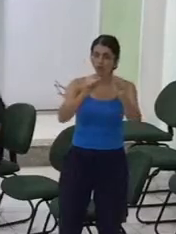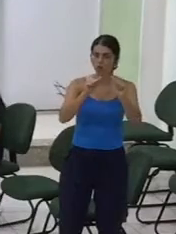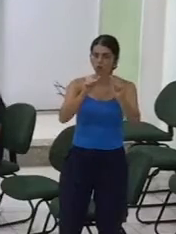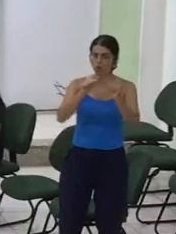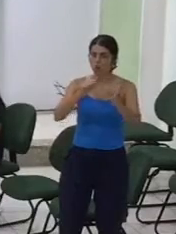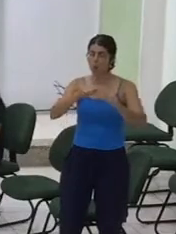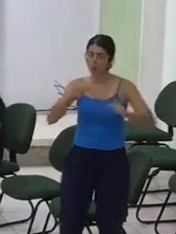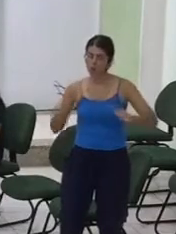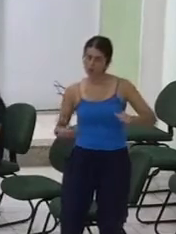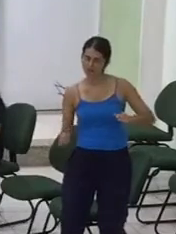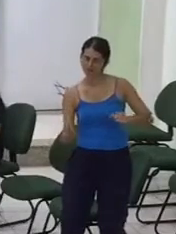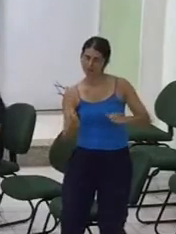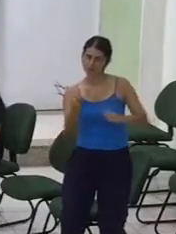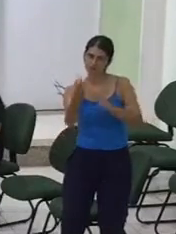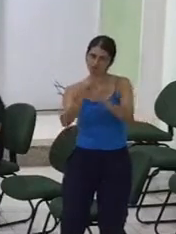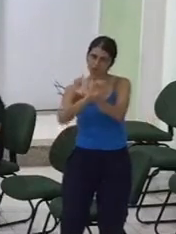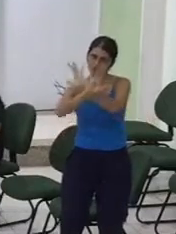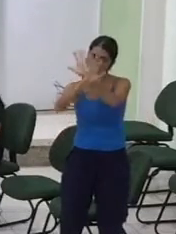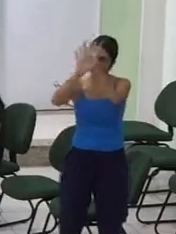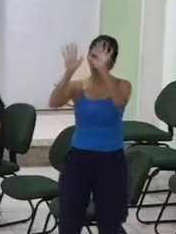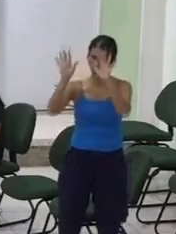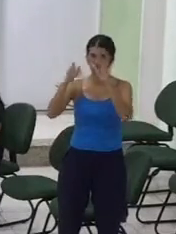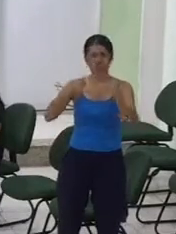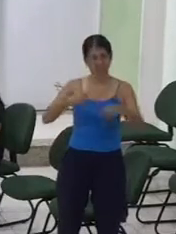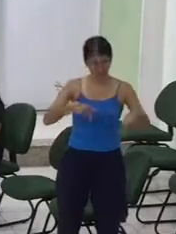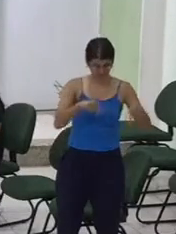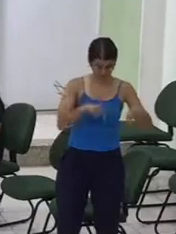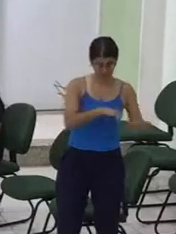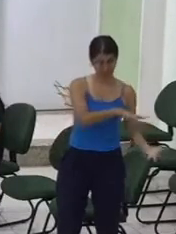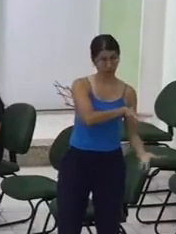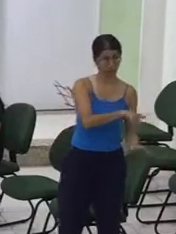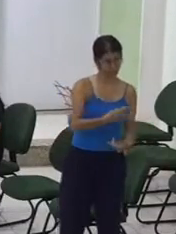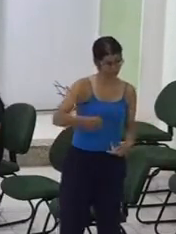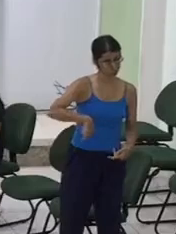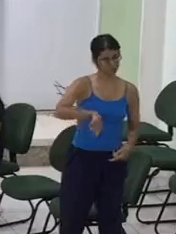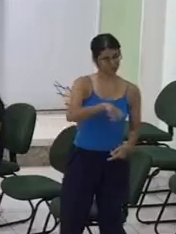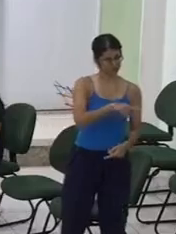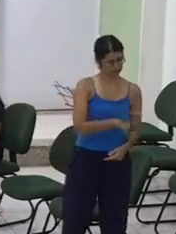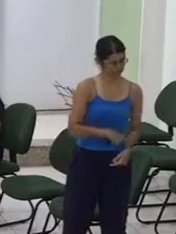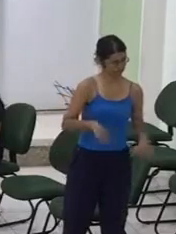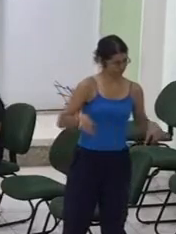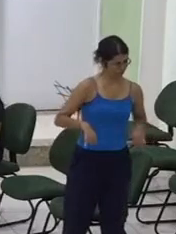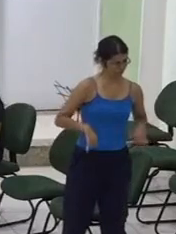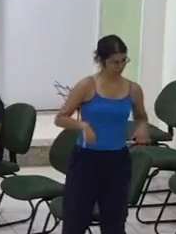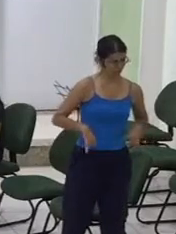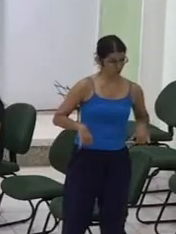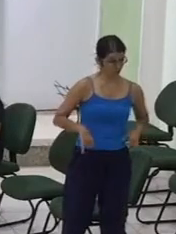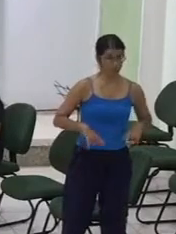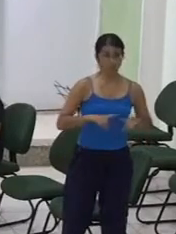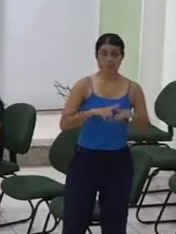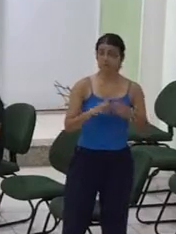Despadecido Um pouco Ele mesmo Vos aperfeiçoará Confirmará